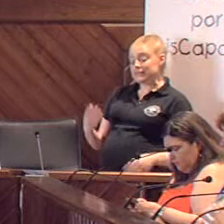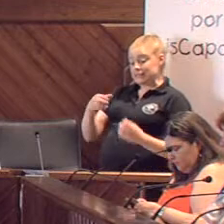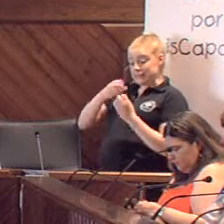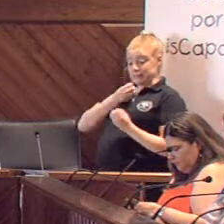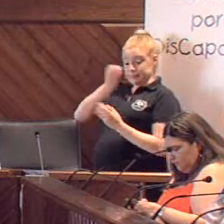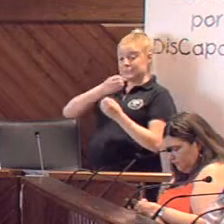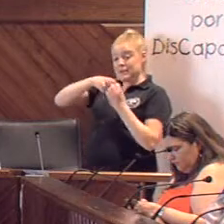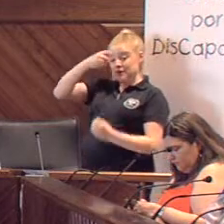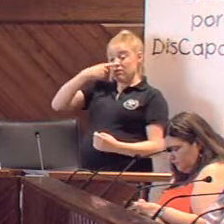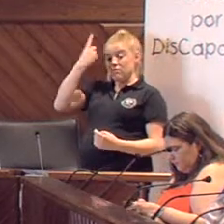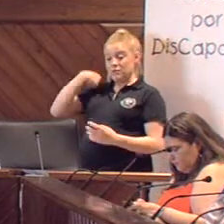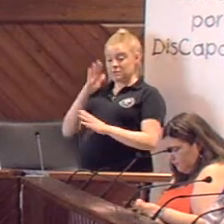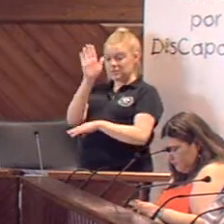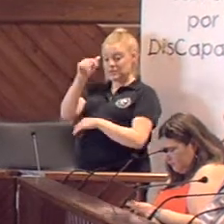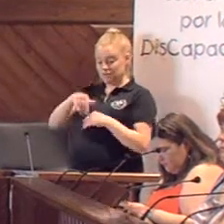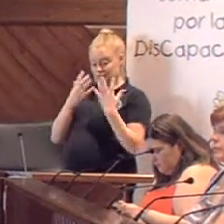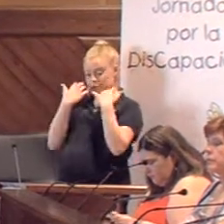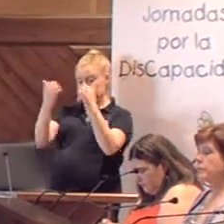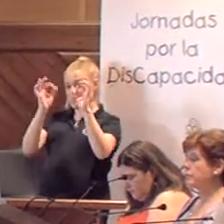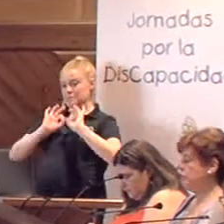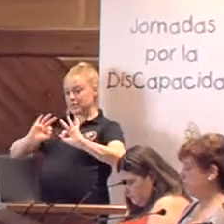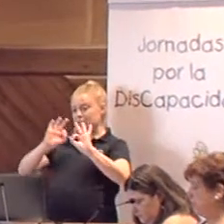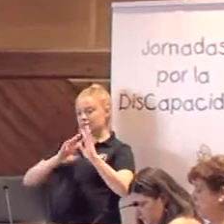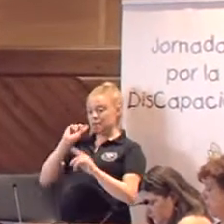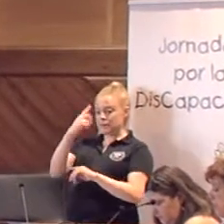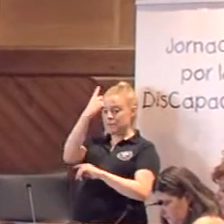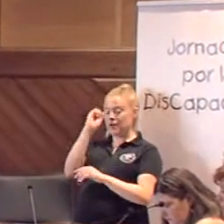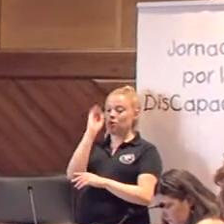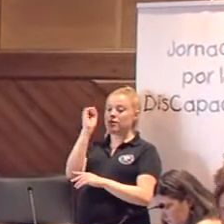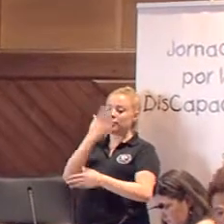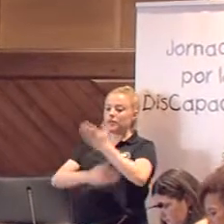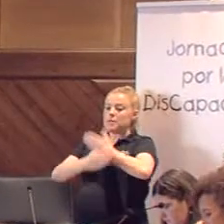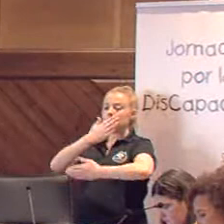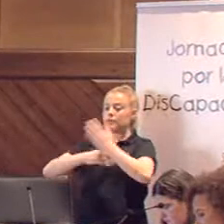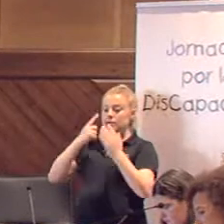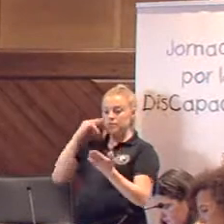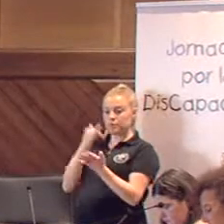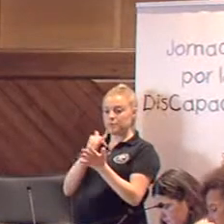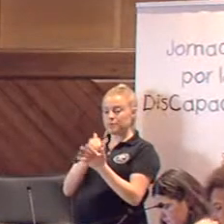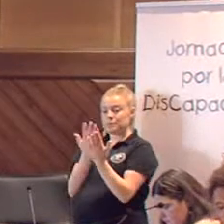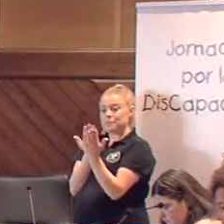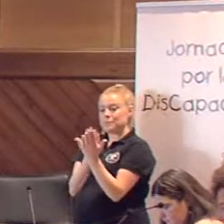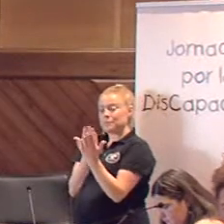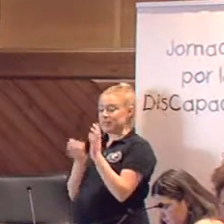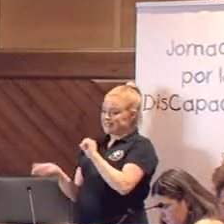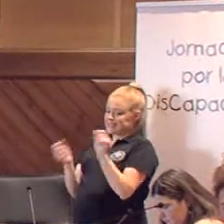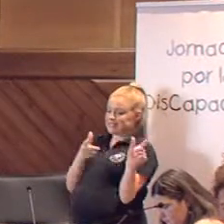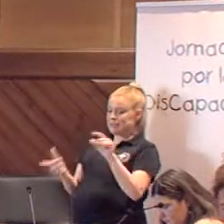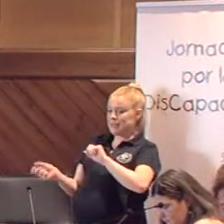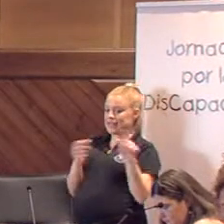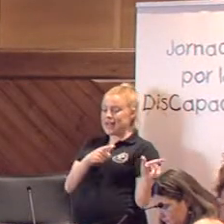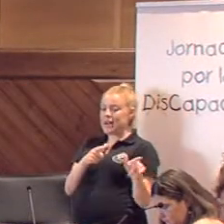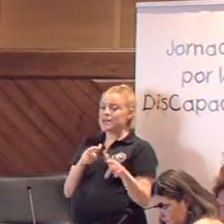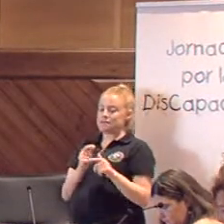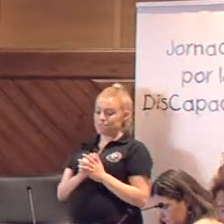el manifiesto que presentamos el año anterior en este pleno especial de las primeras jornadas por la discapacidad, comprobamos que nuestras peticiones son muy similares a las entonces